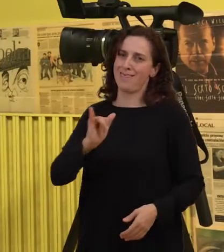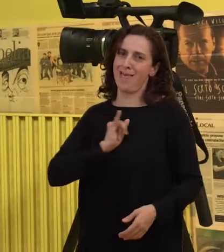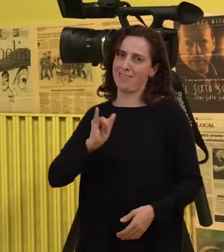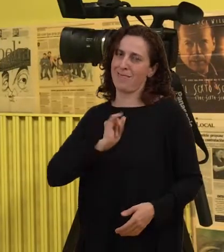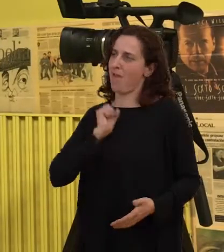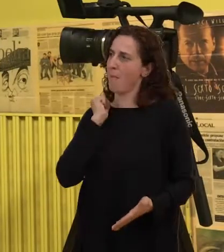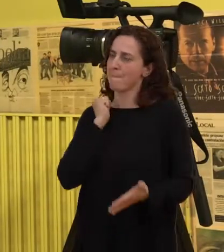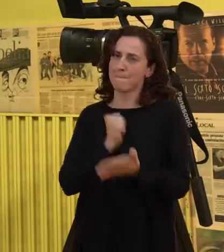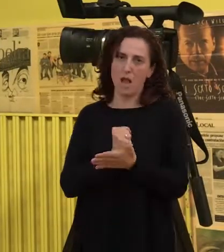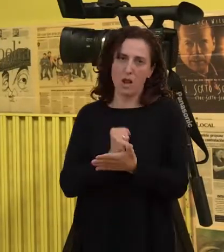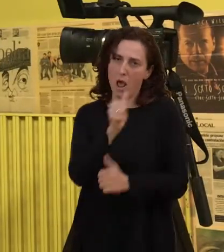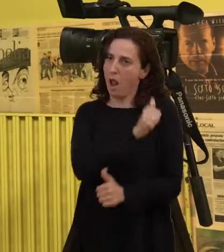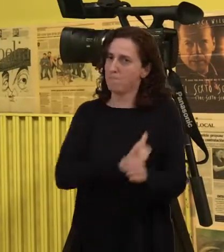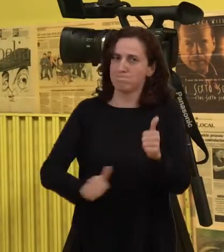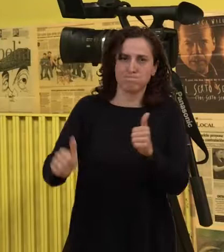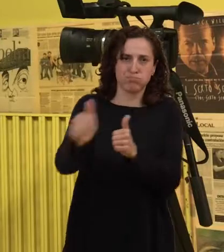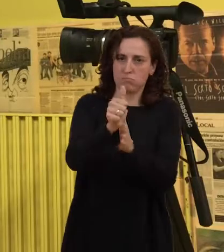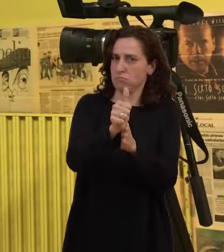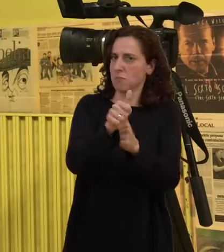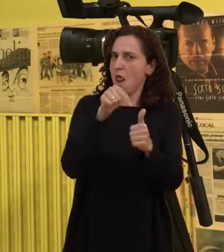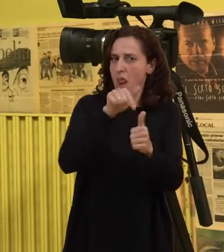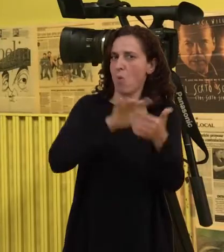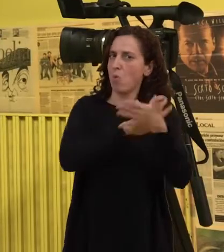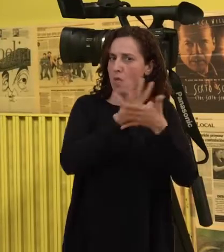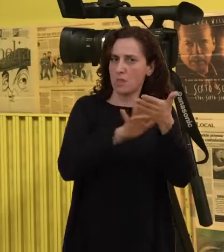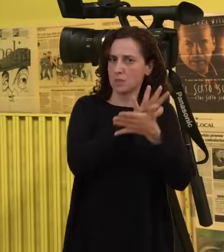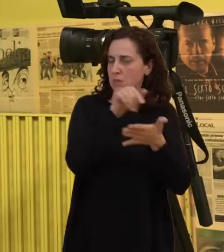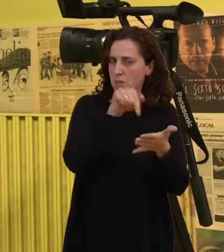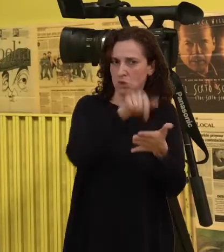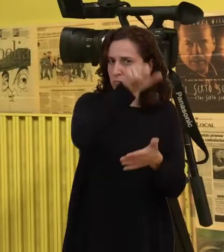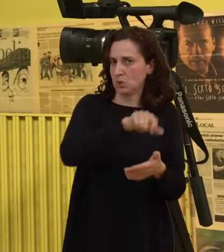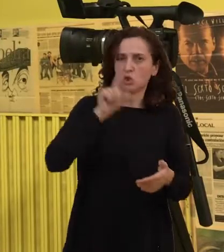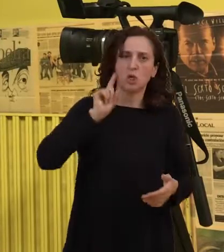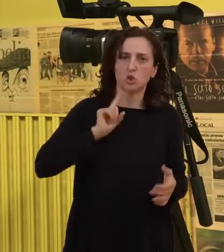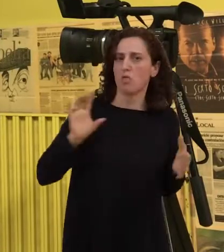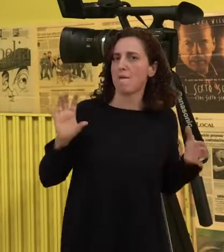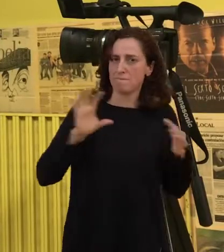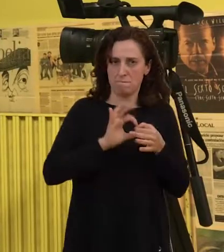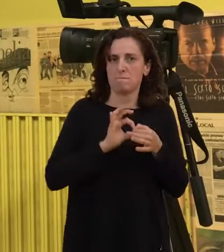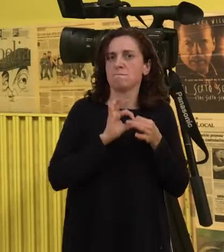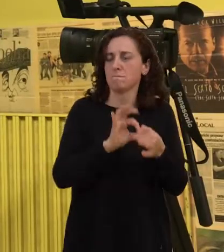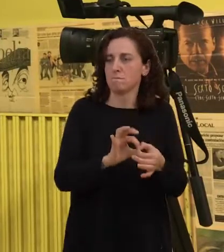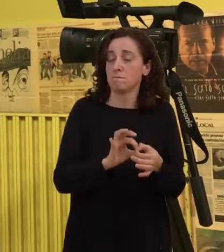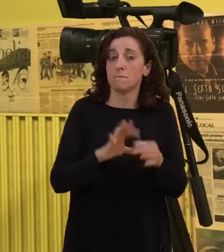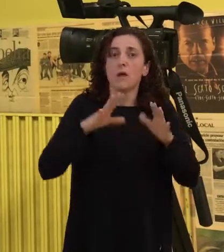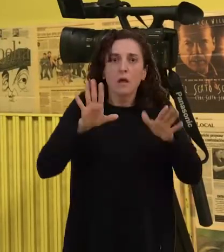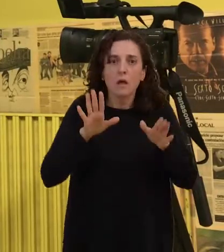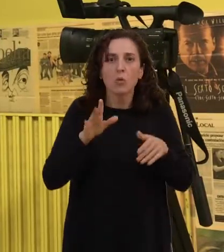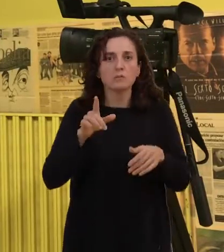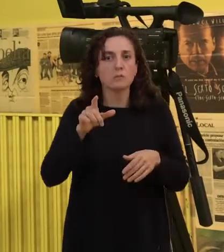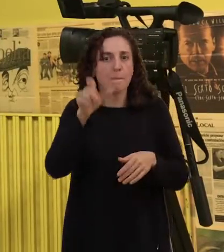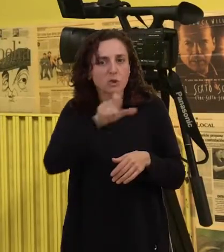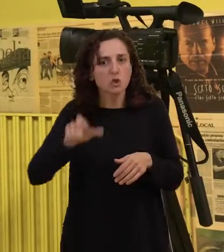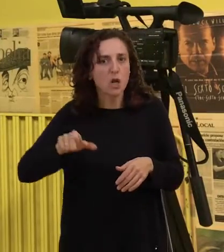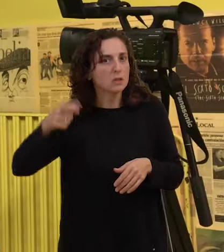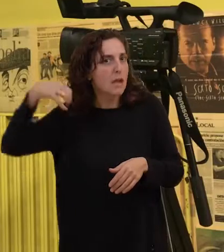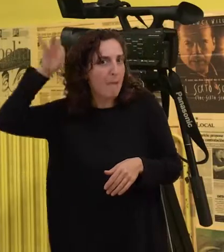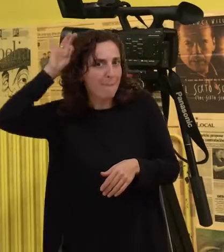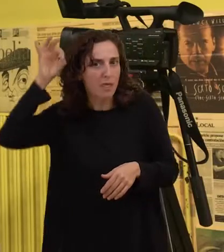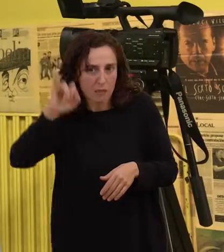da persoa sorda segue sendo a lengua de signos sempre vai servir de algo incluso ás persoas que están implantadas aunque só sea en o